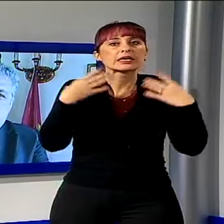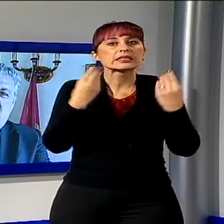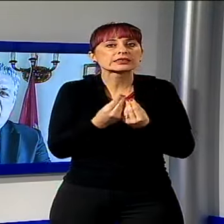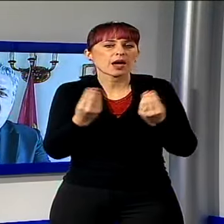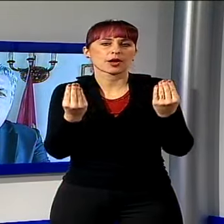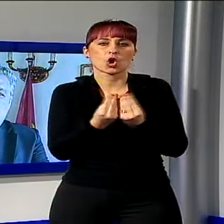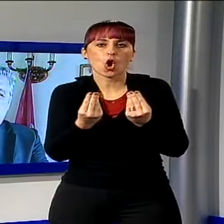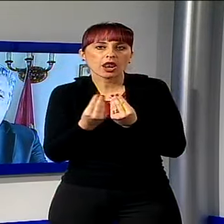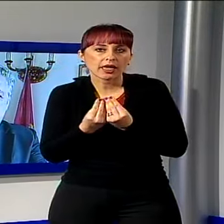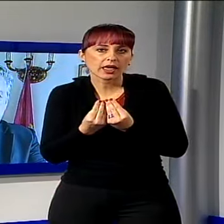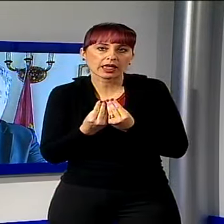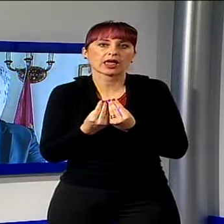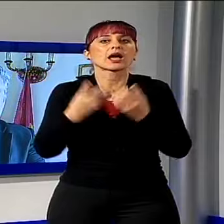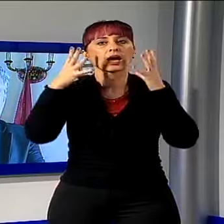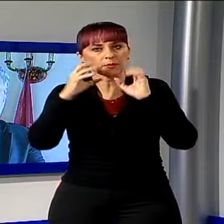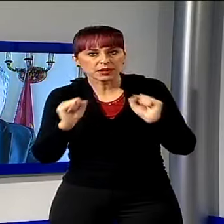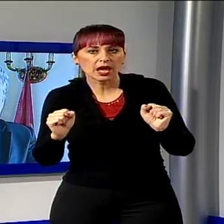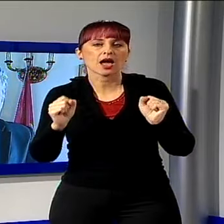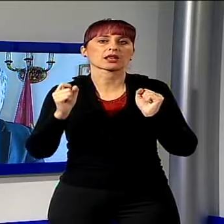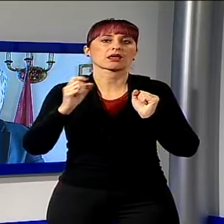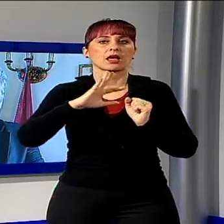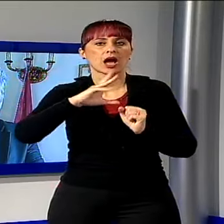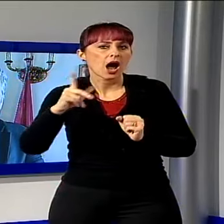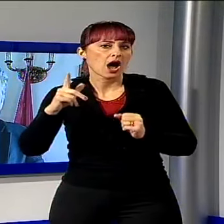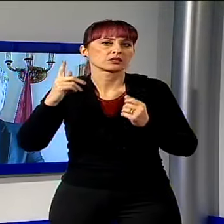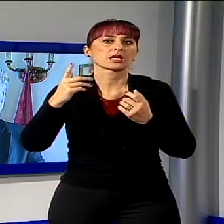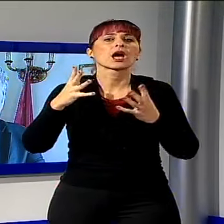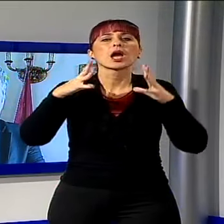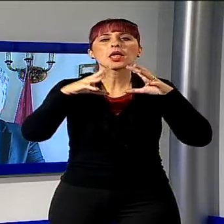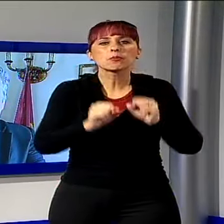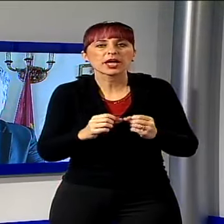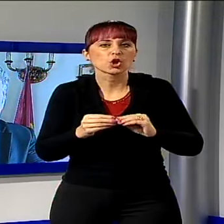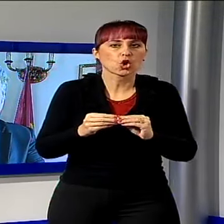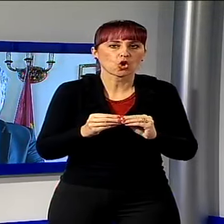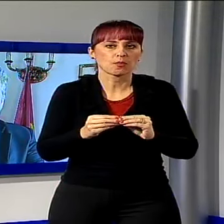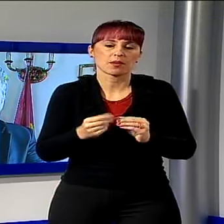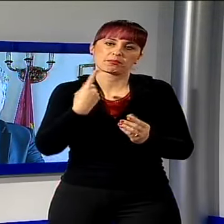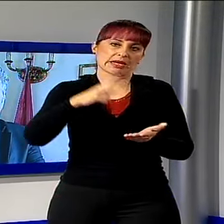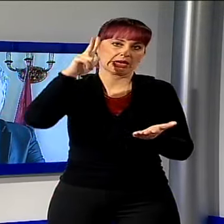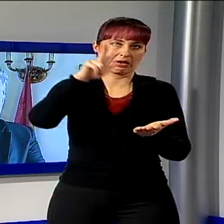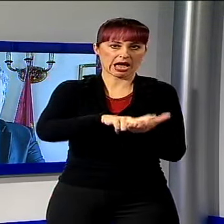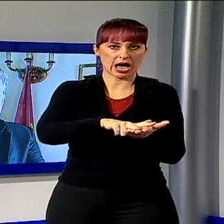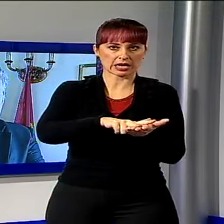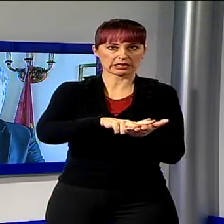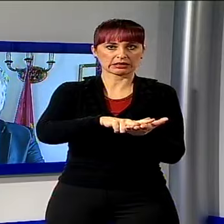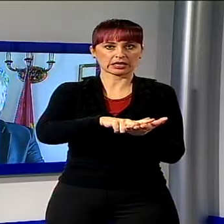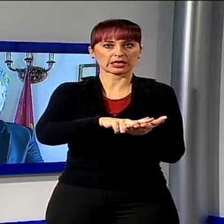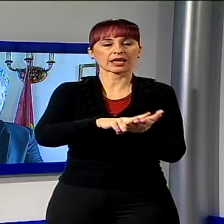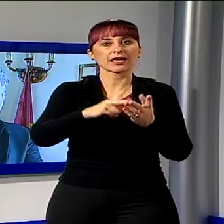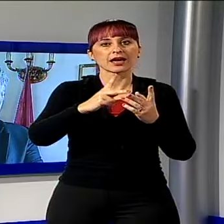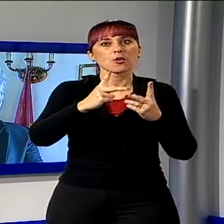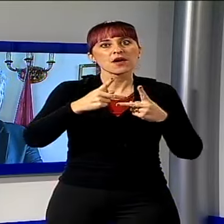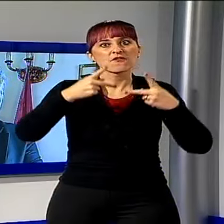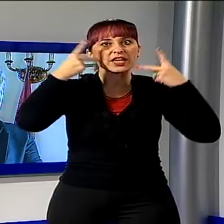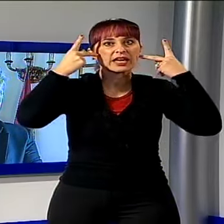colleghi delle forze di Polizia, è impegnata a garantire il sereno